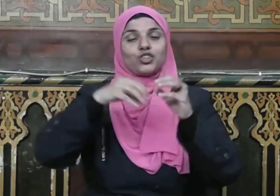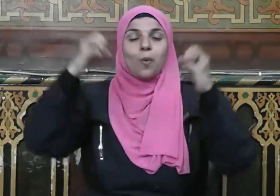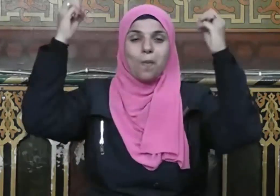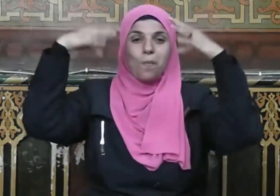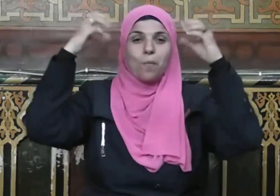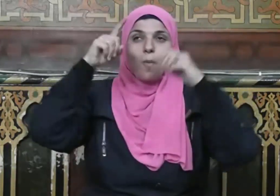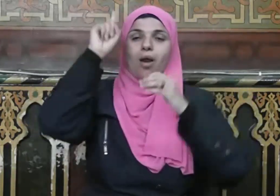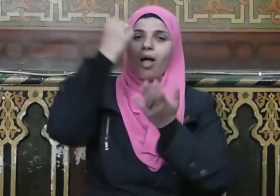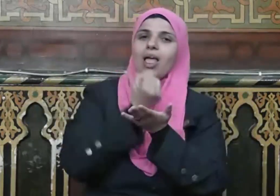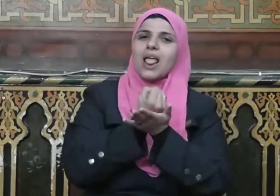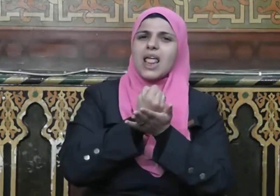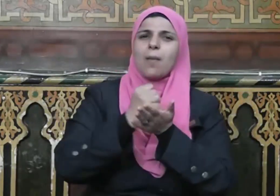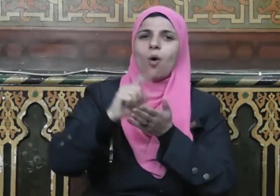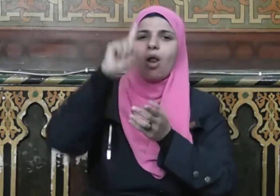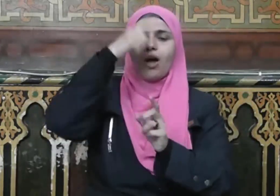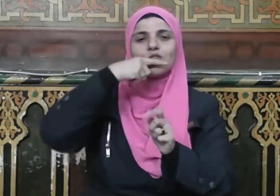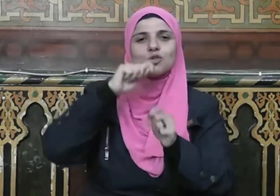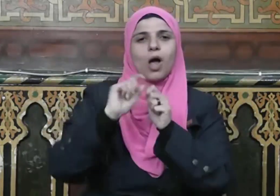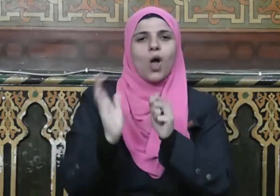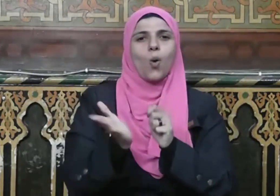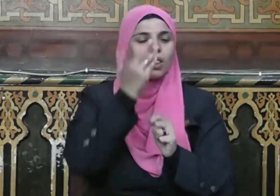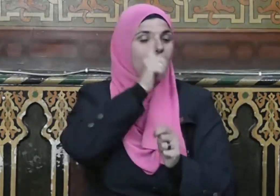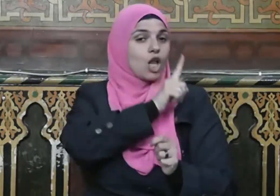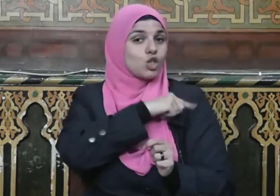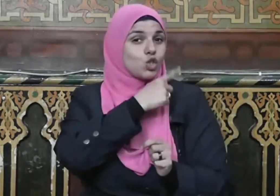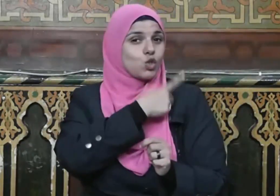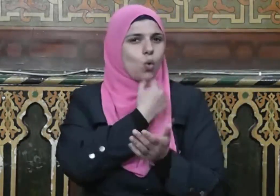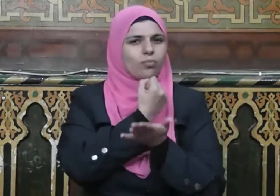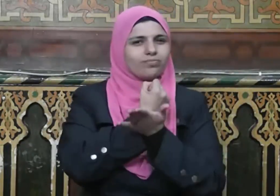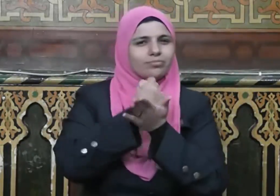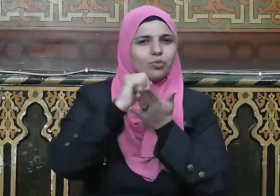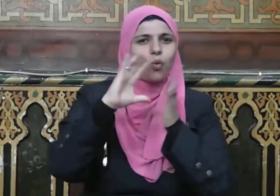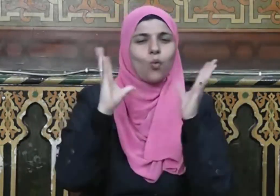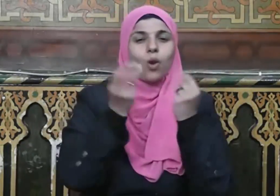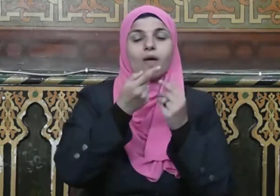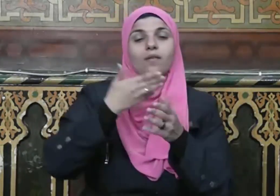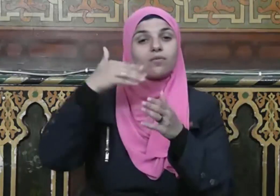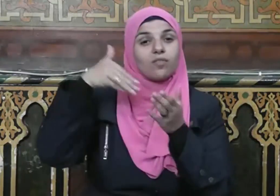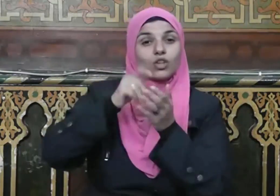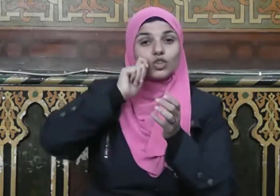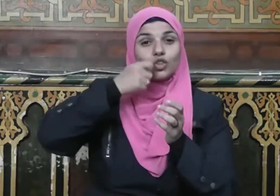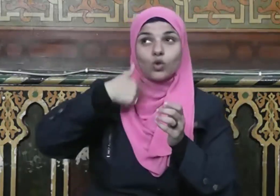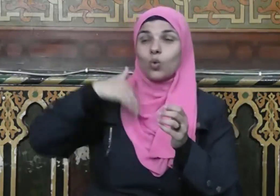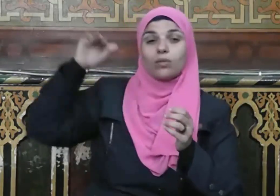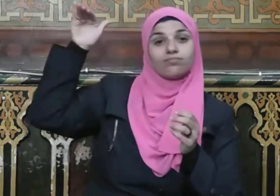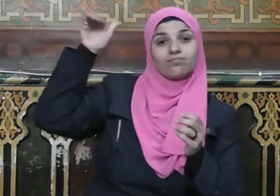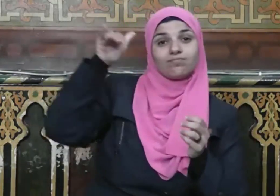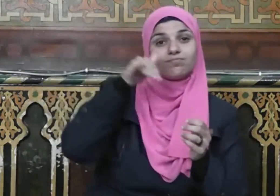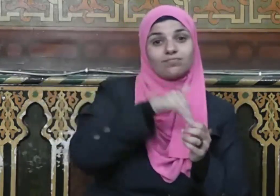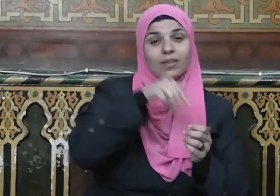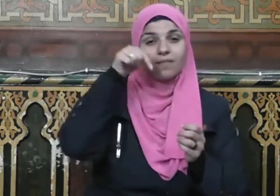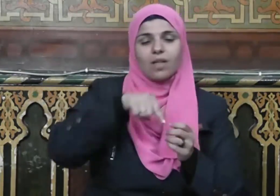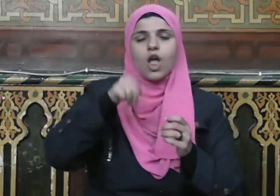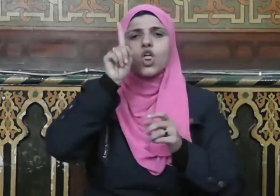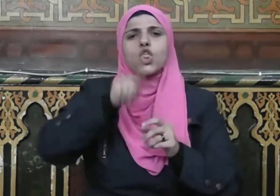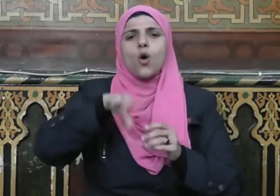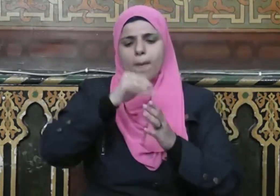الله تعالى به الذنوب فيعود الحاج كيوم ولدته أمه